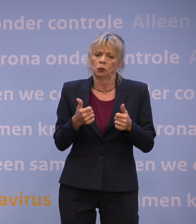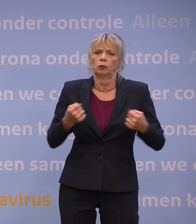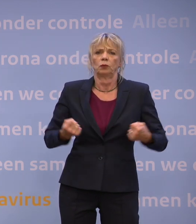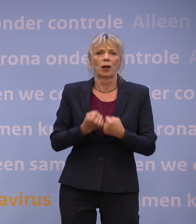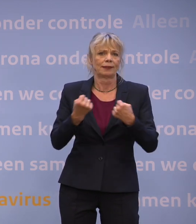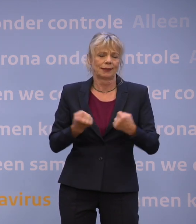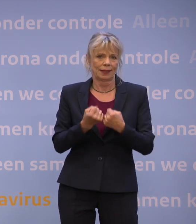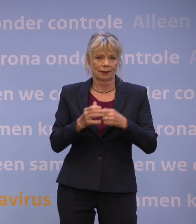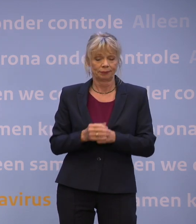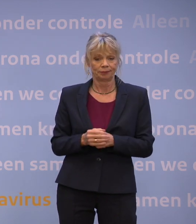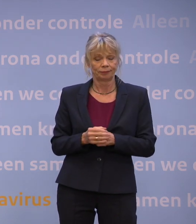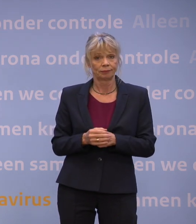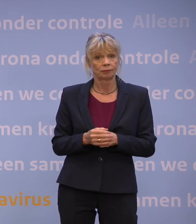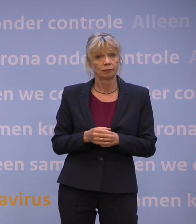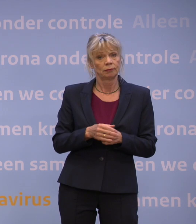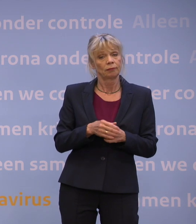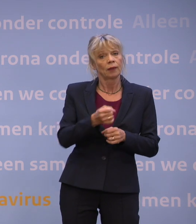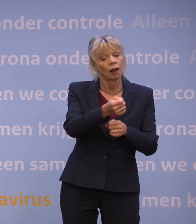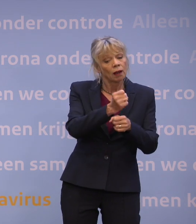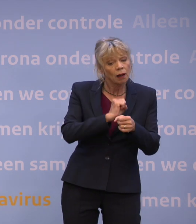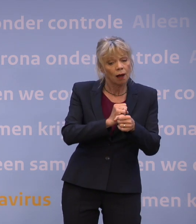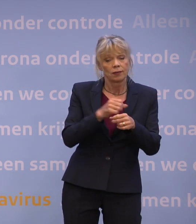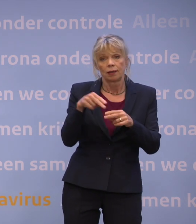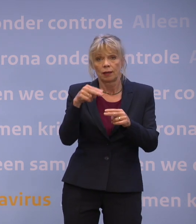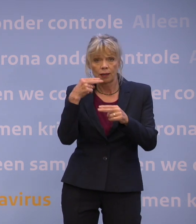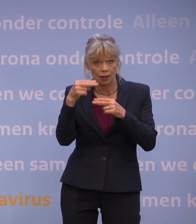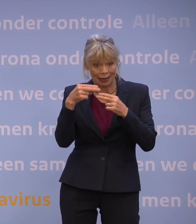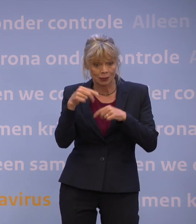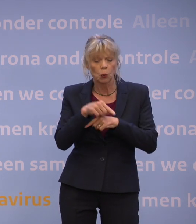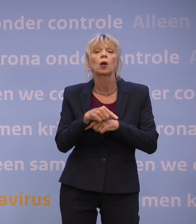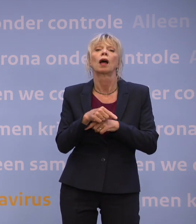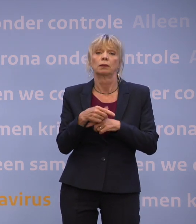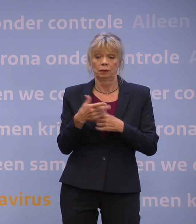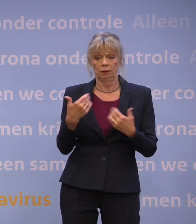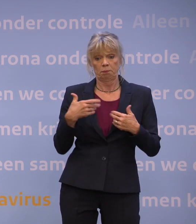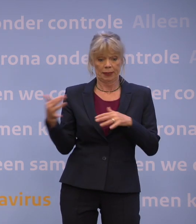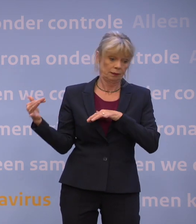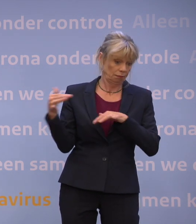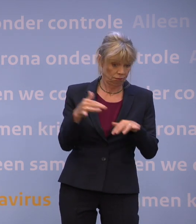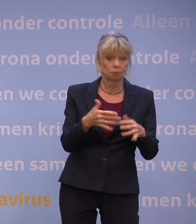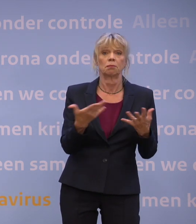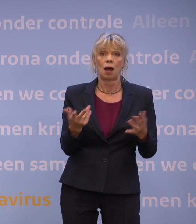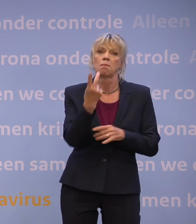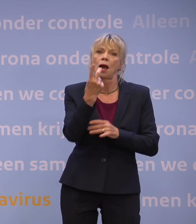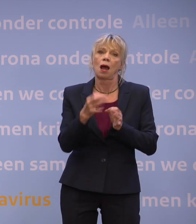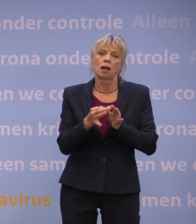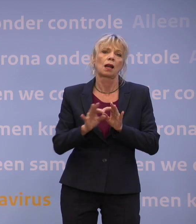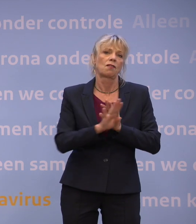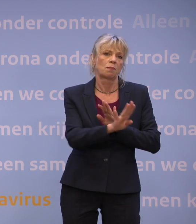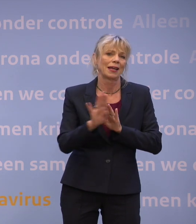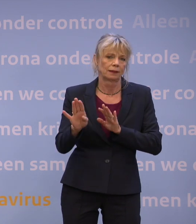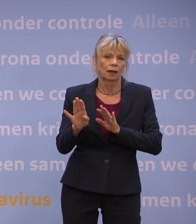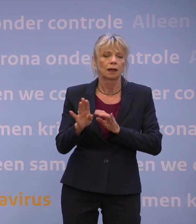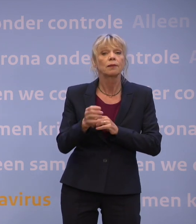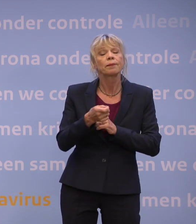Café- en restauranteigenaren mogen hun zaak vanaf zaterdag 26 juni vullen op anderhalve meter. En op de terrassen